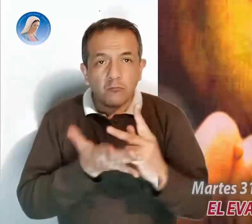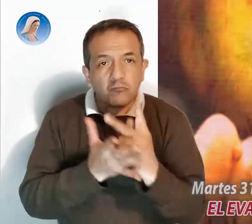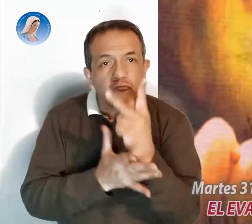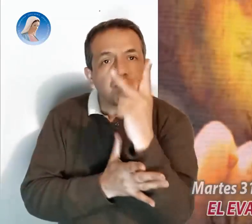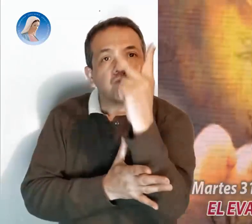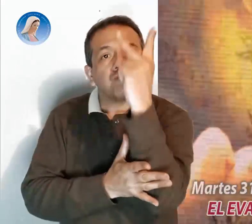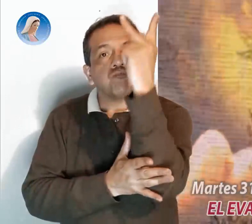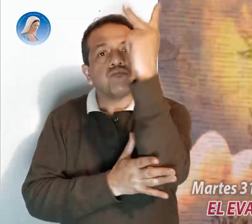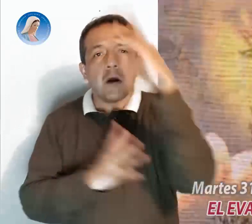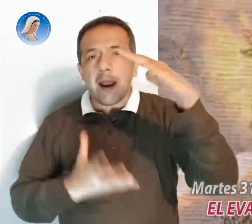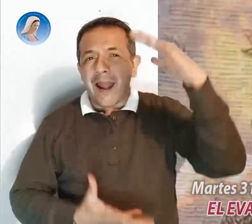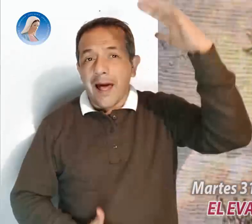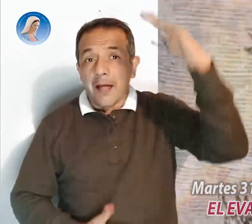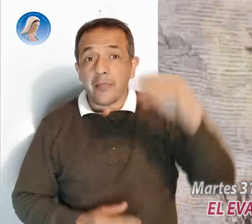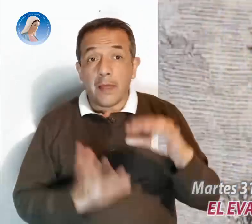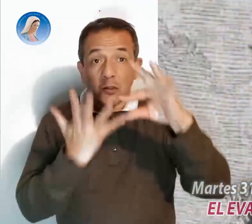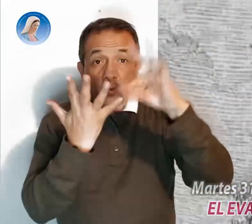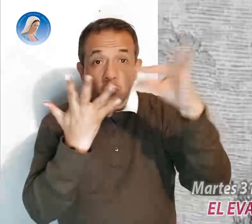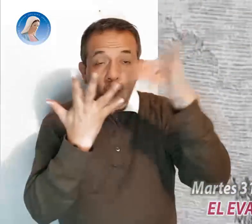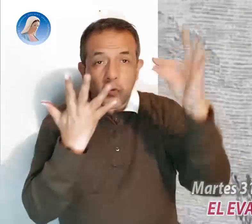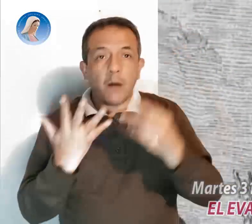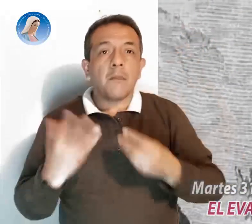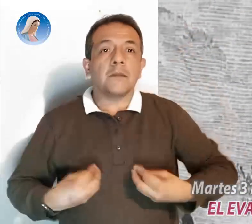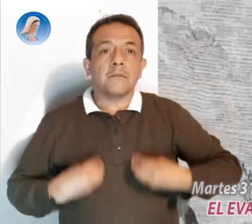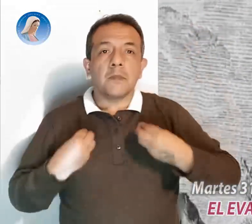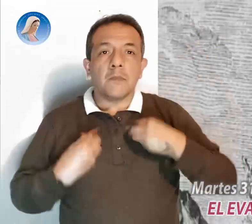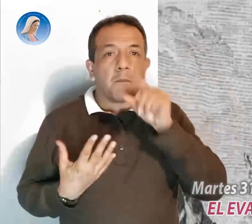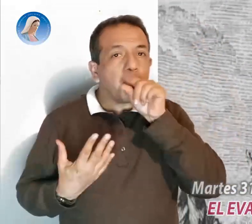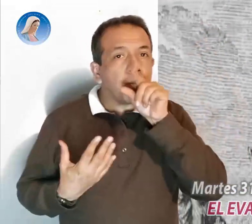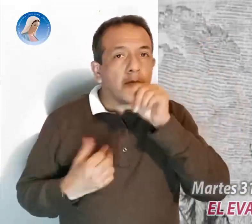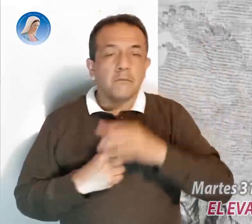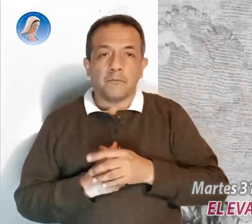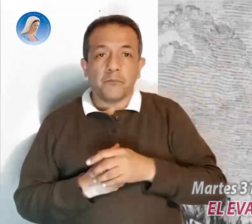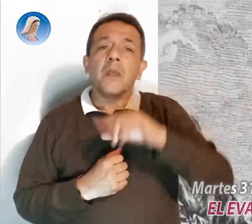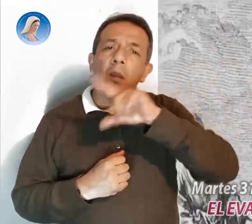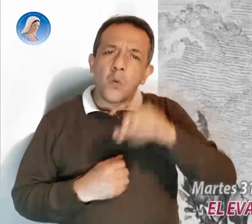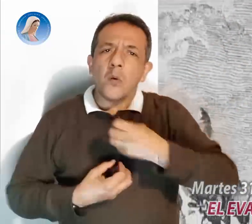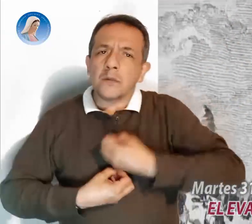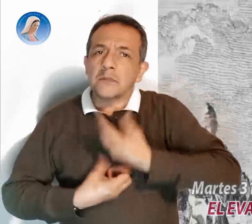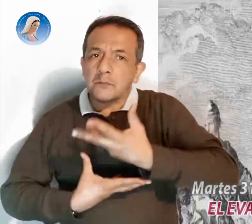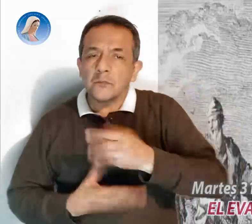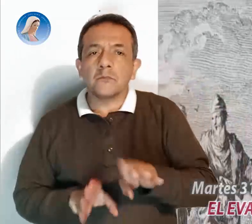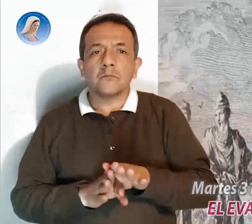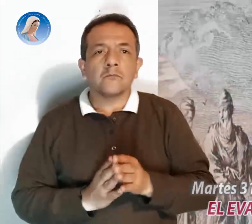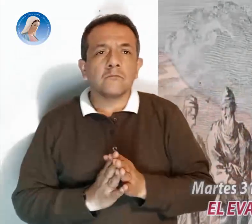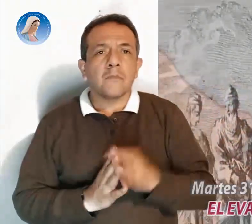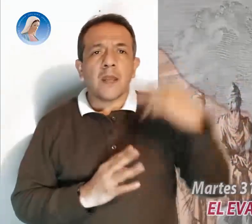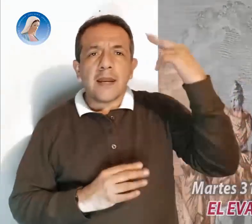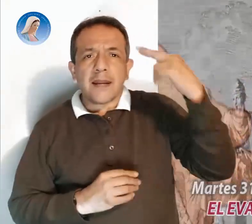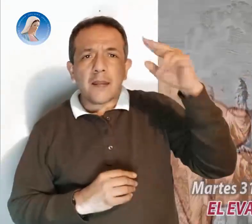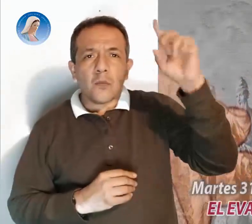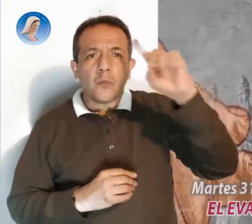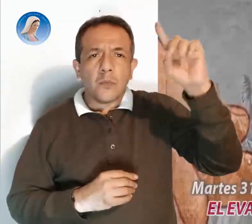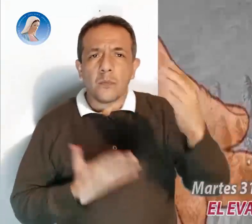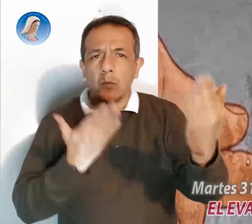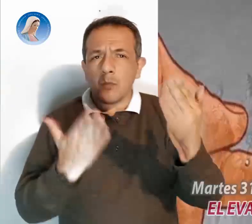un arbusto grande, y los pájaros anidaron en sus ramas. Y dijo de nuevo, ¿Con qué podré comparar